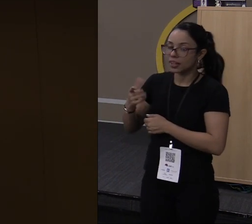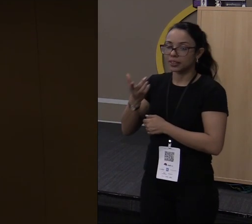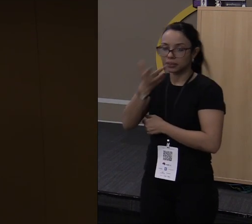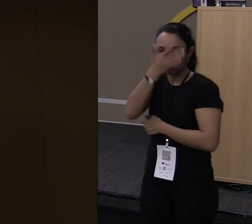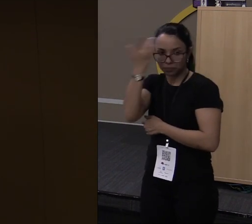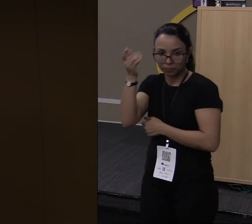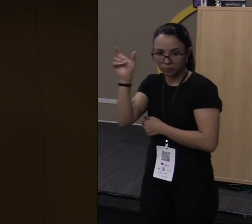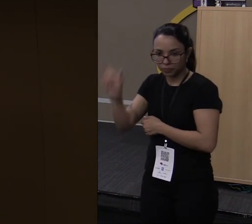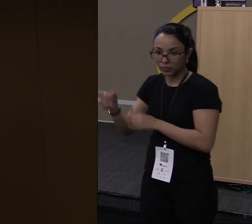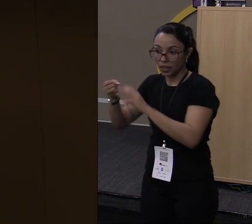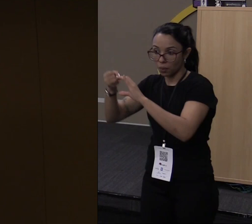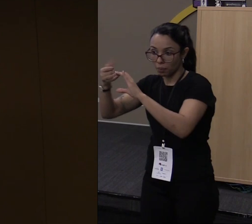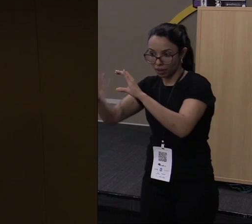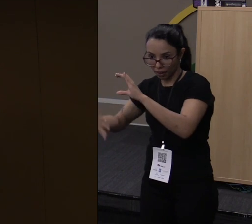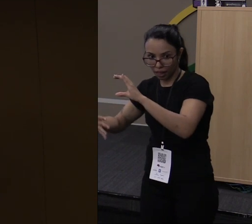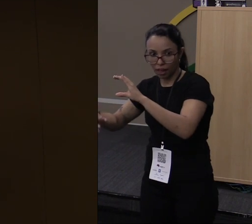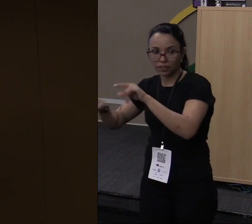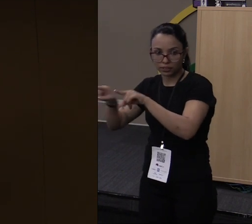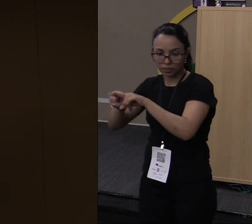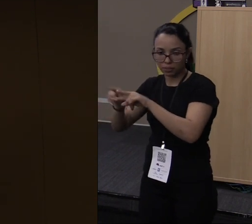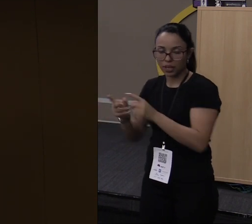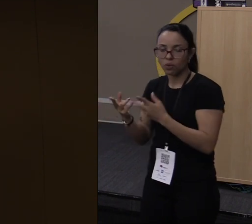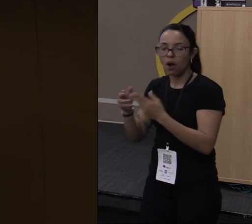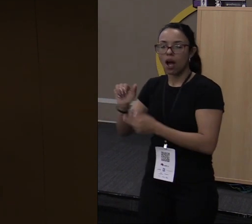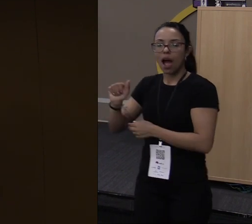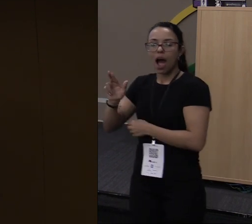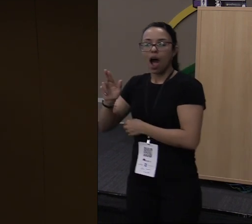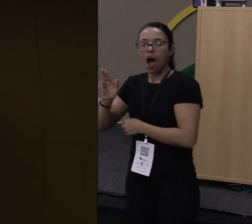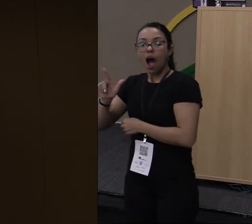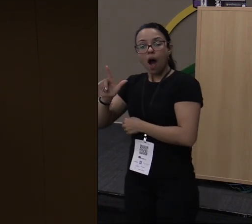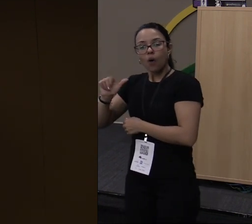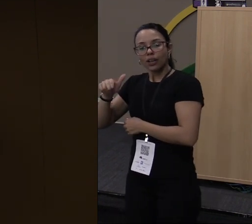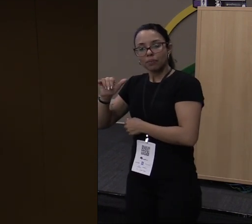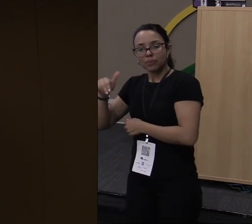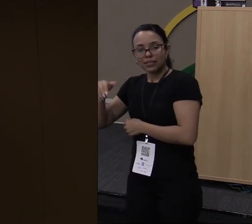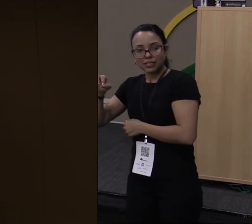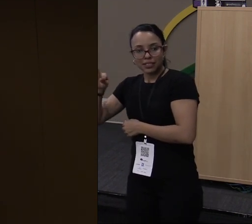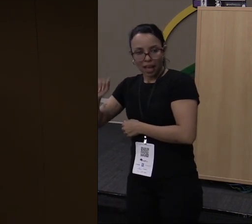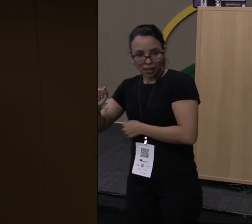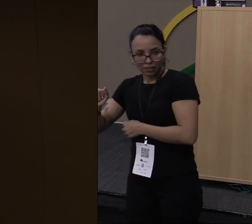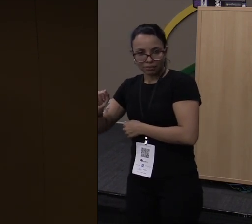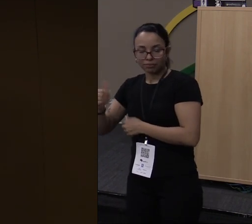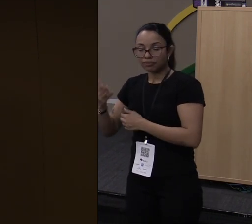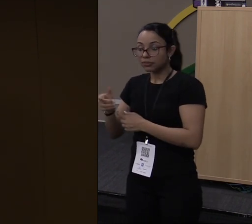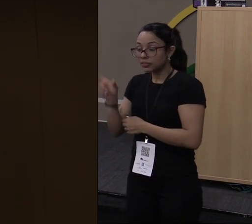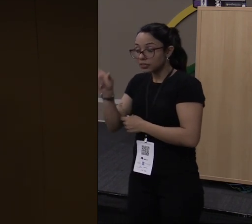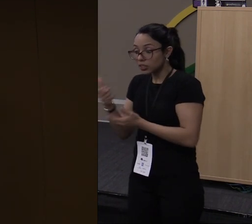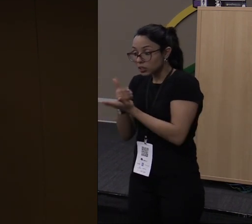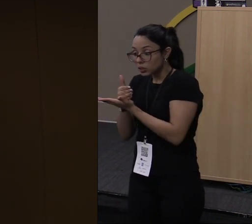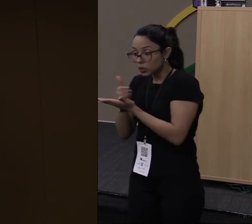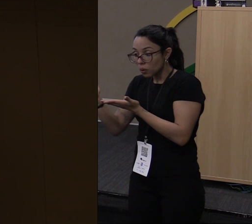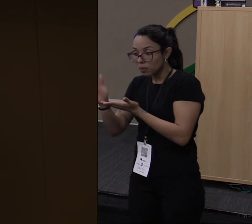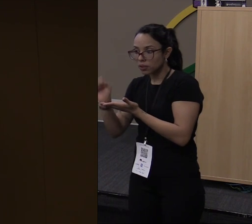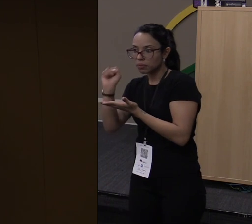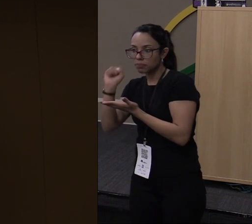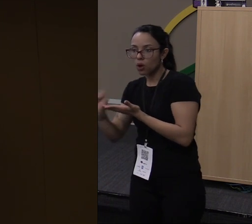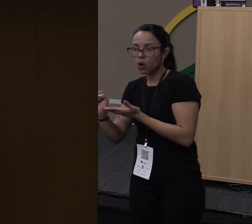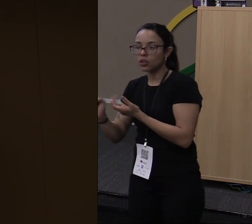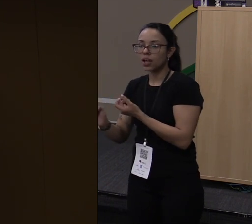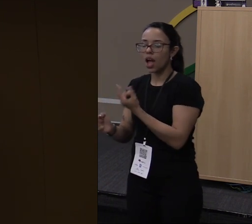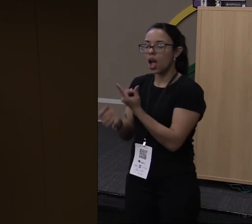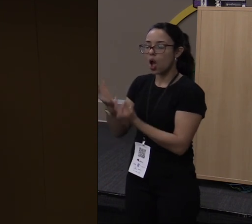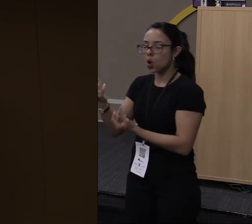que é uma classe, digamos que é um alquimista. E esse alquimista, quando você começa, ele já pode vir com algumas